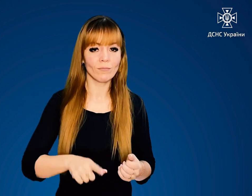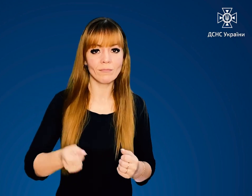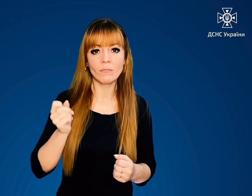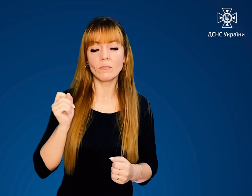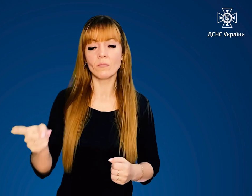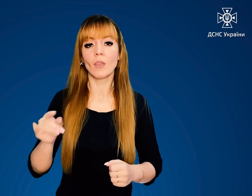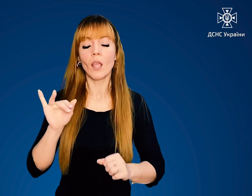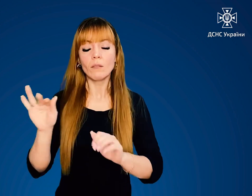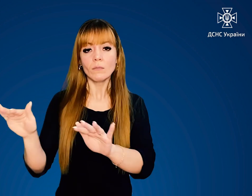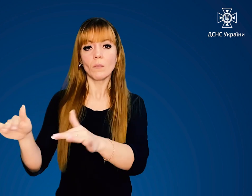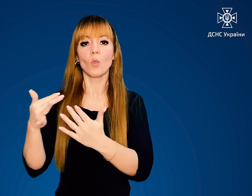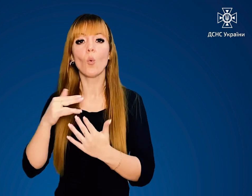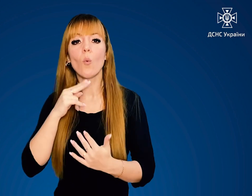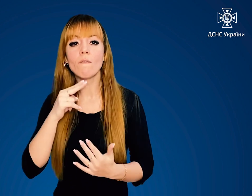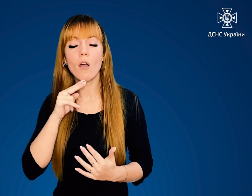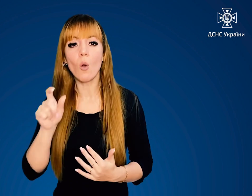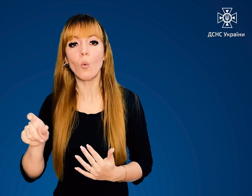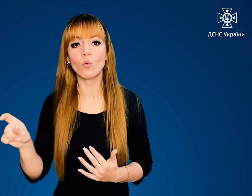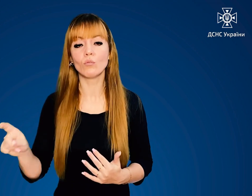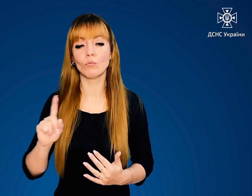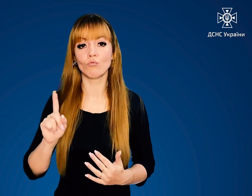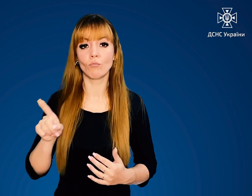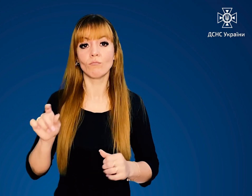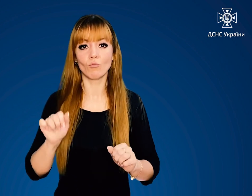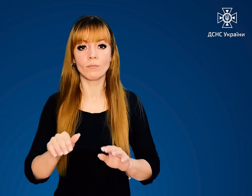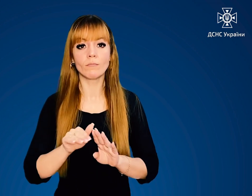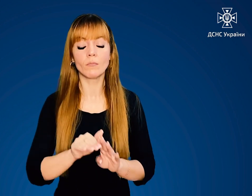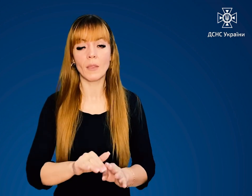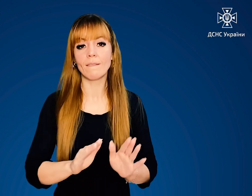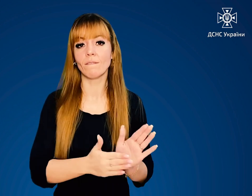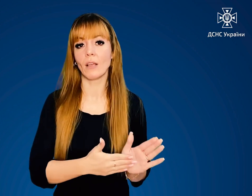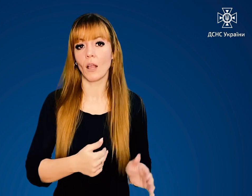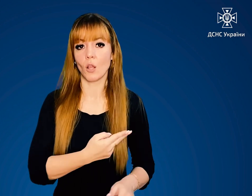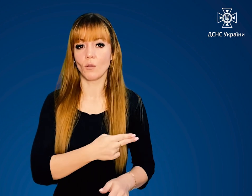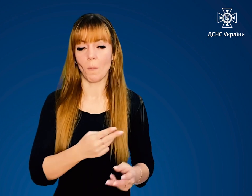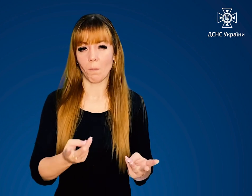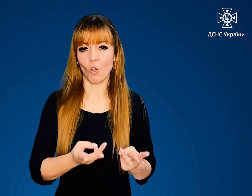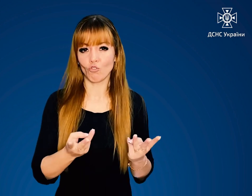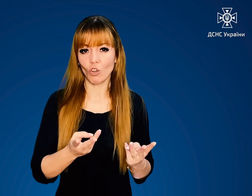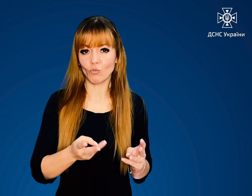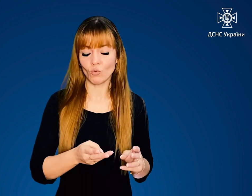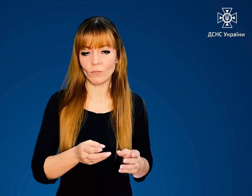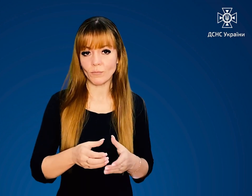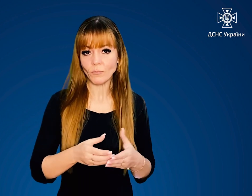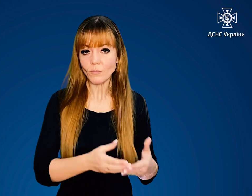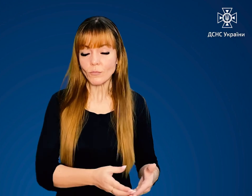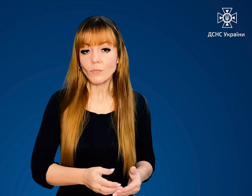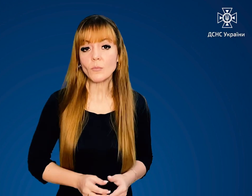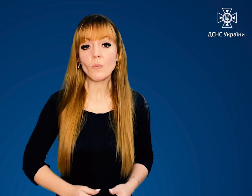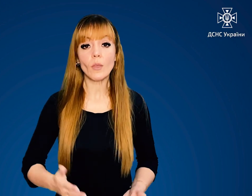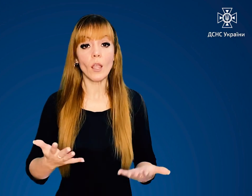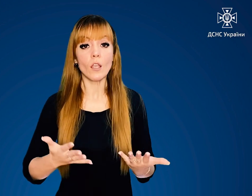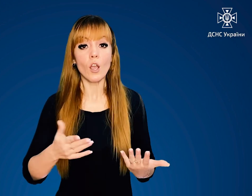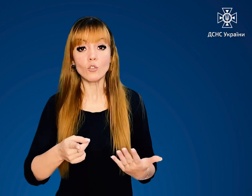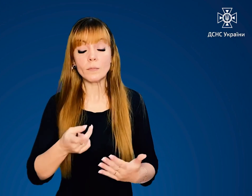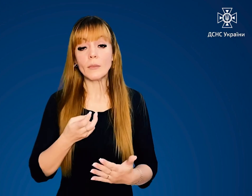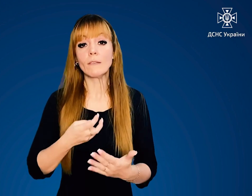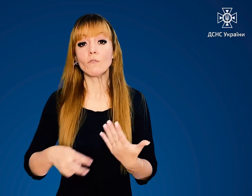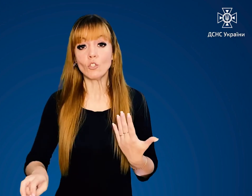приверніть увагу людей, які можуть викликати пожежну команду. Якщо ви вийшли через двері,